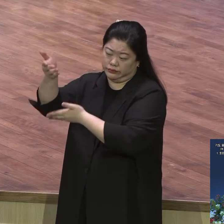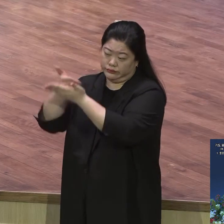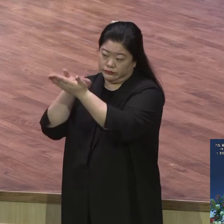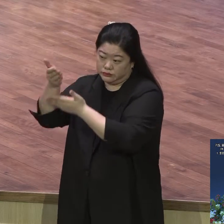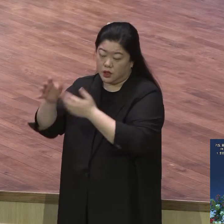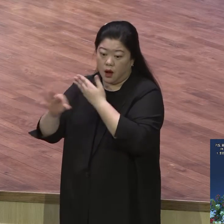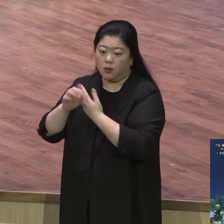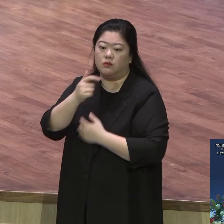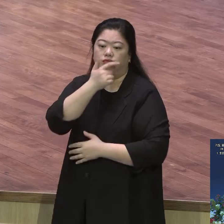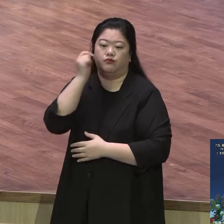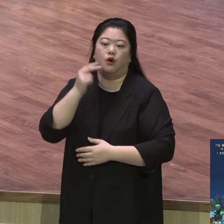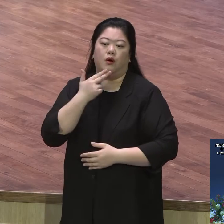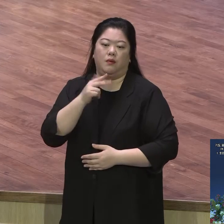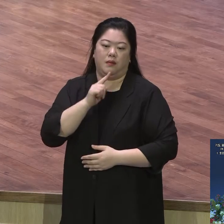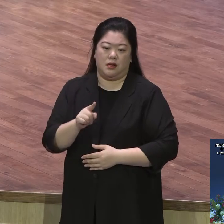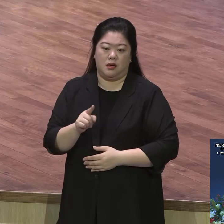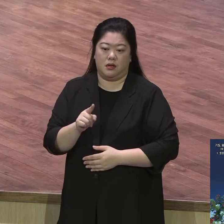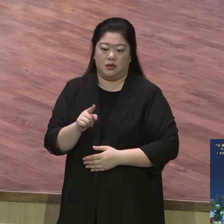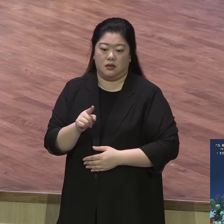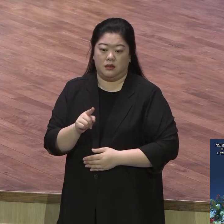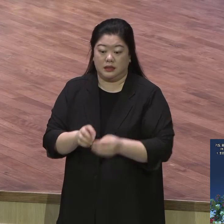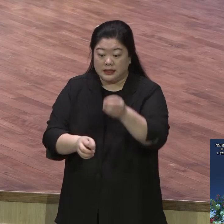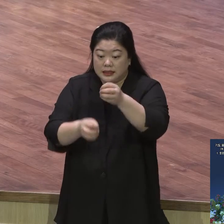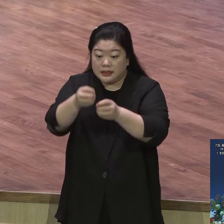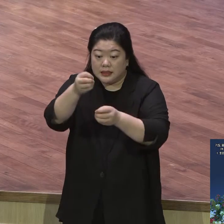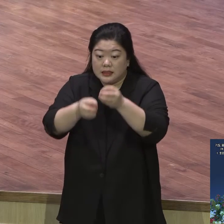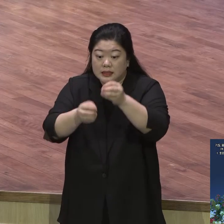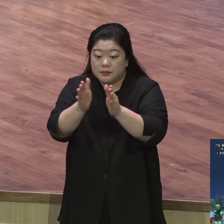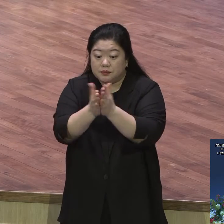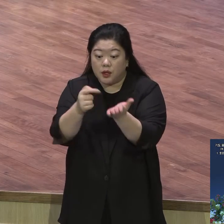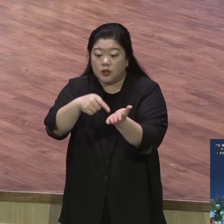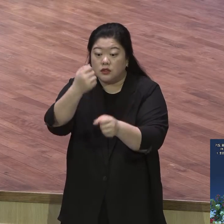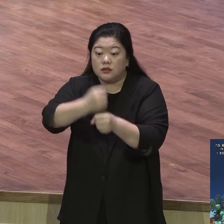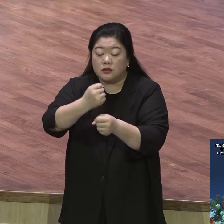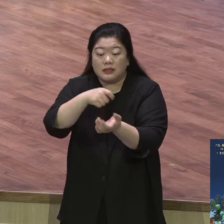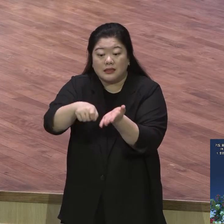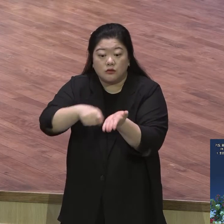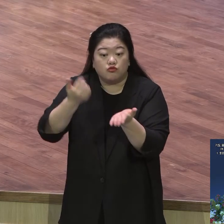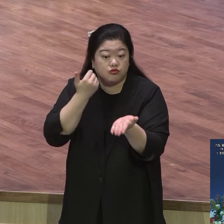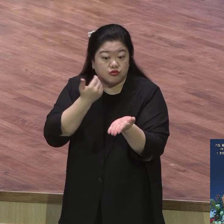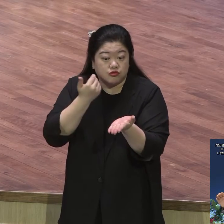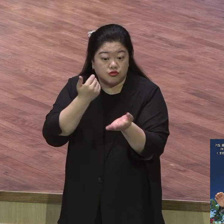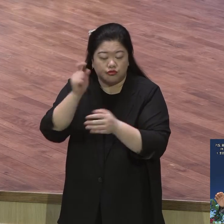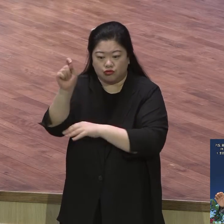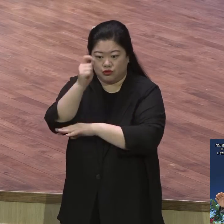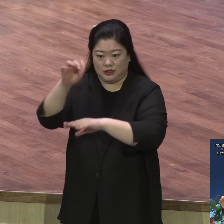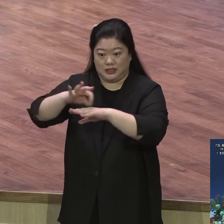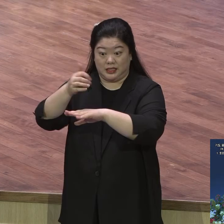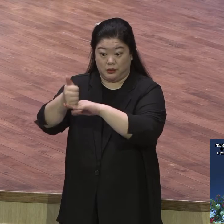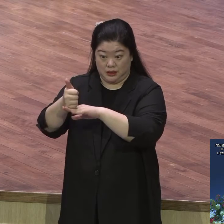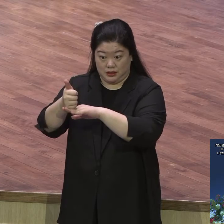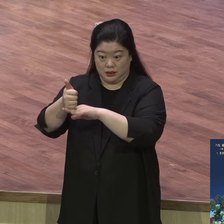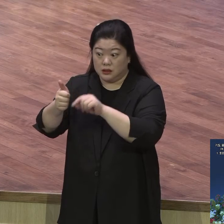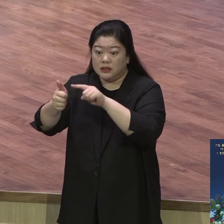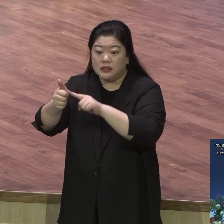부족함이 없으려다 따윗이 고백하죠 영원 나의 목자시 내가 부족함이 없으려다 사람이요